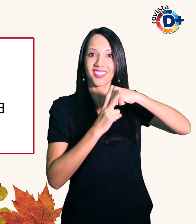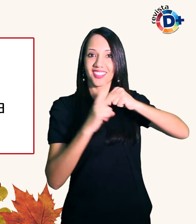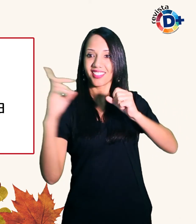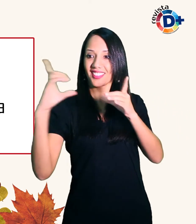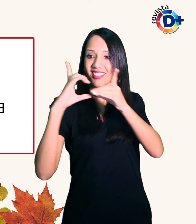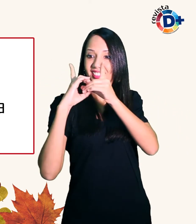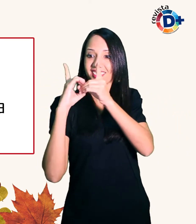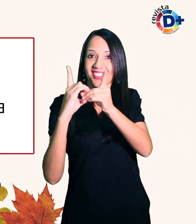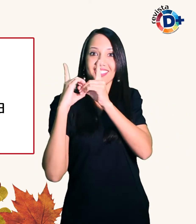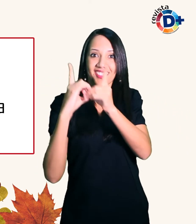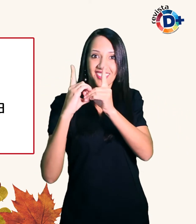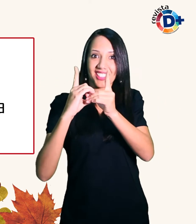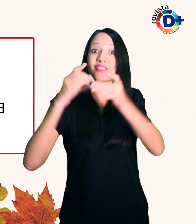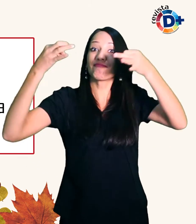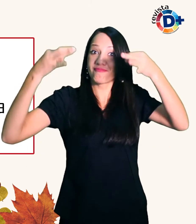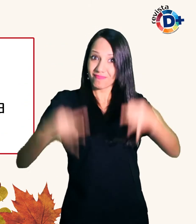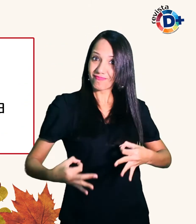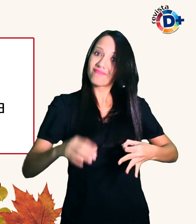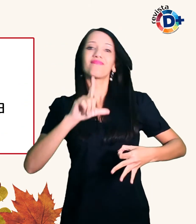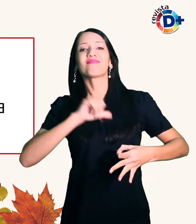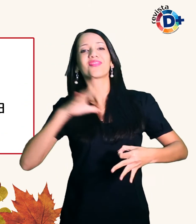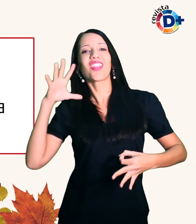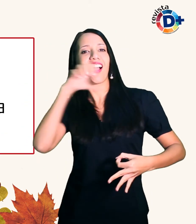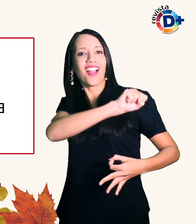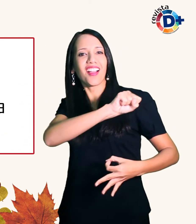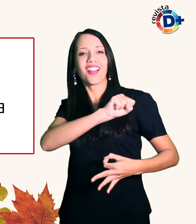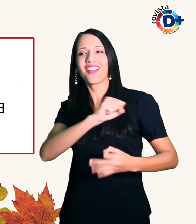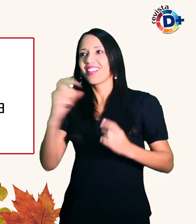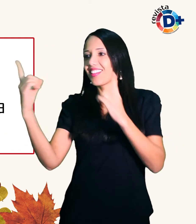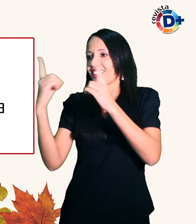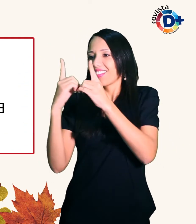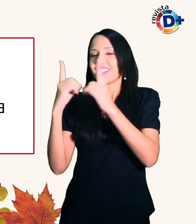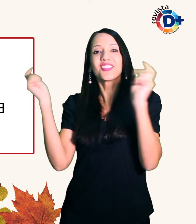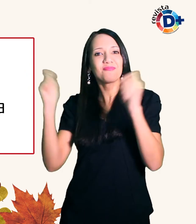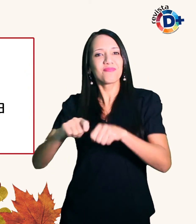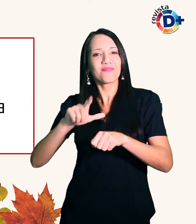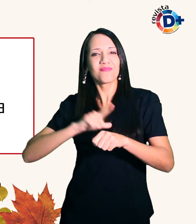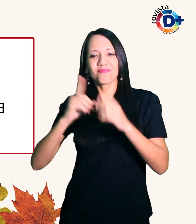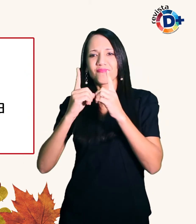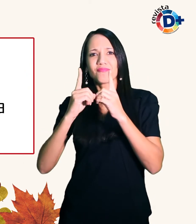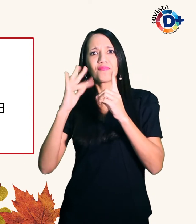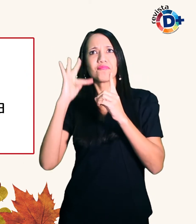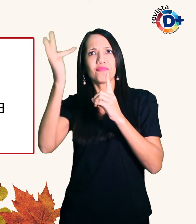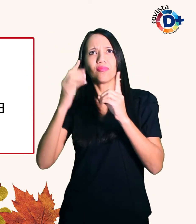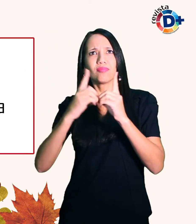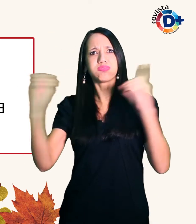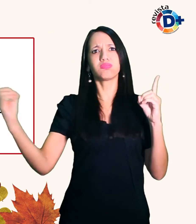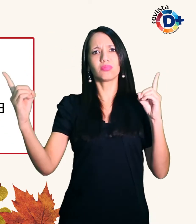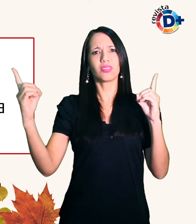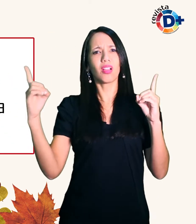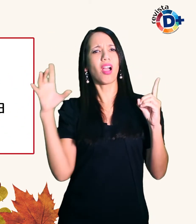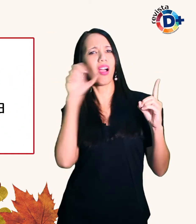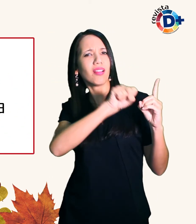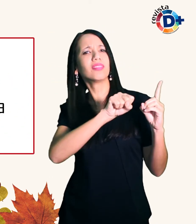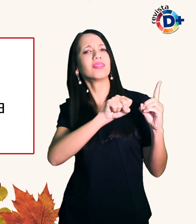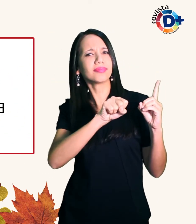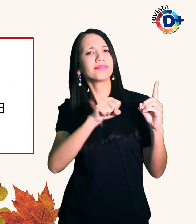é justamente a rapidez com a qual é possível se desconectar Na mão contrária no